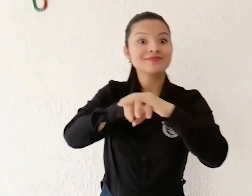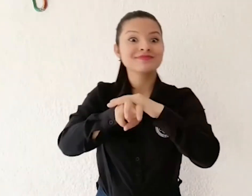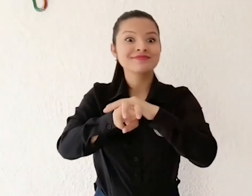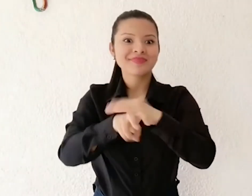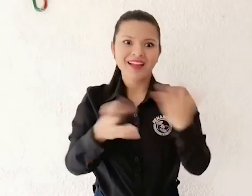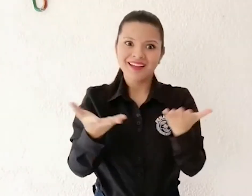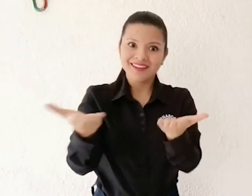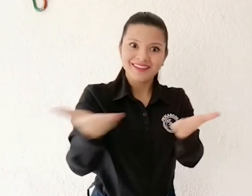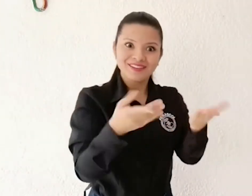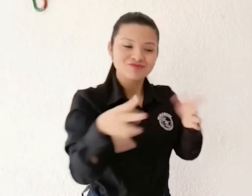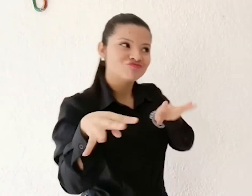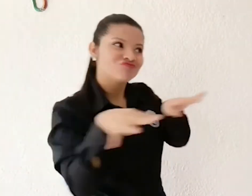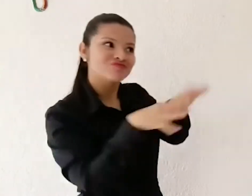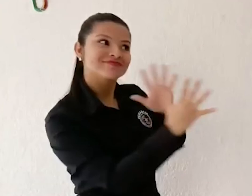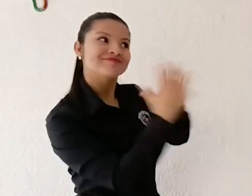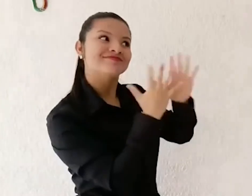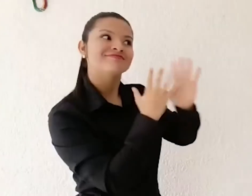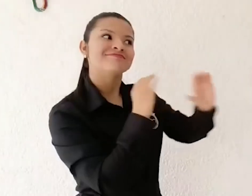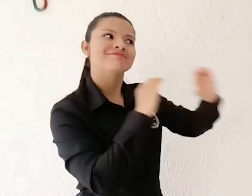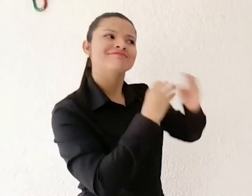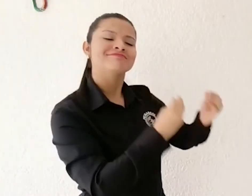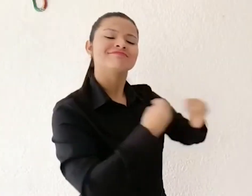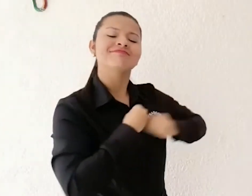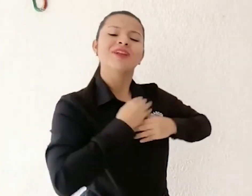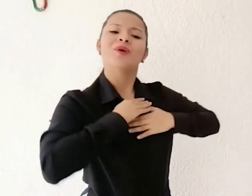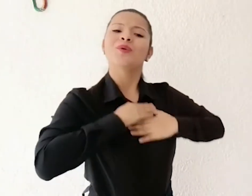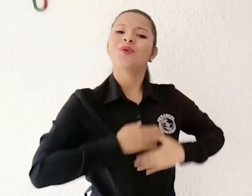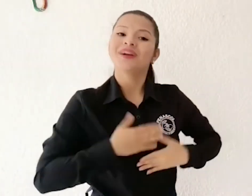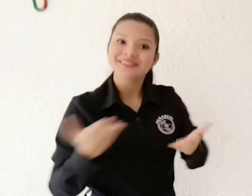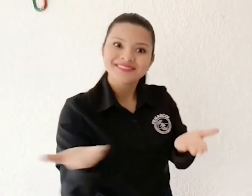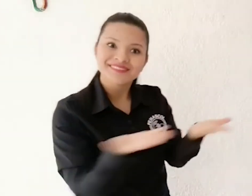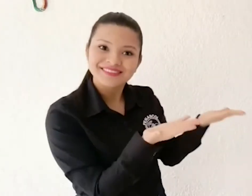Y así recibir la información. ¡Adelante!